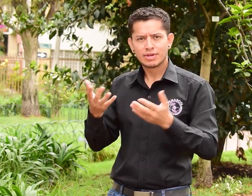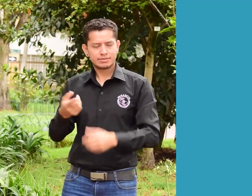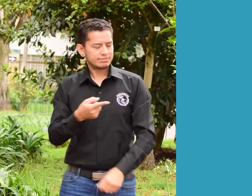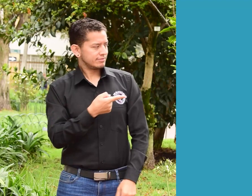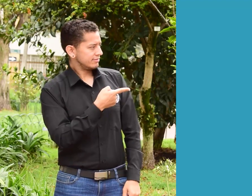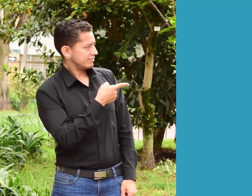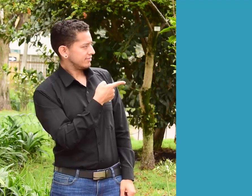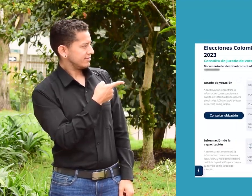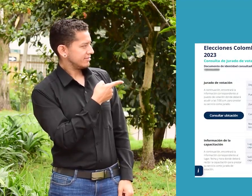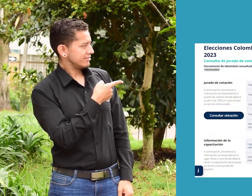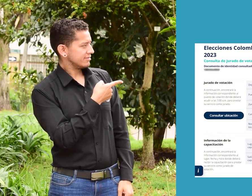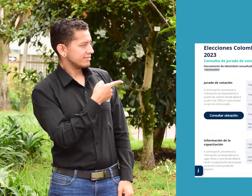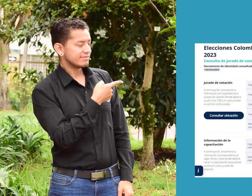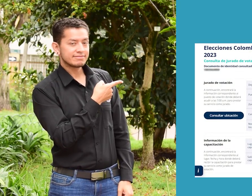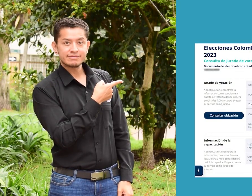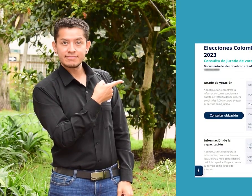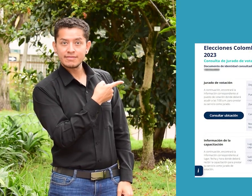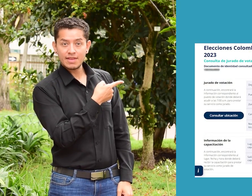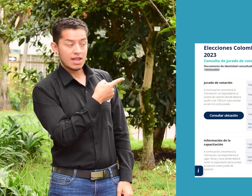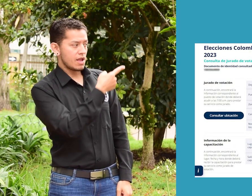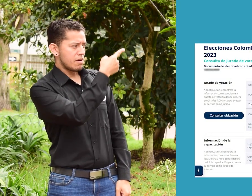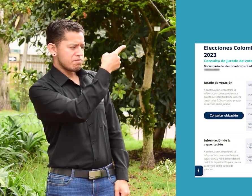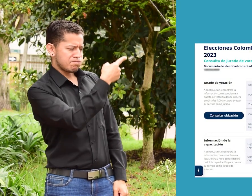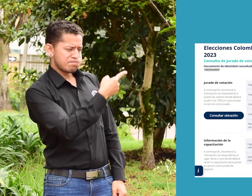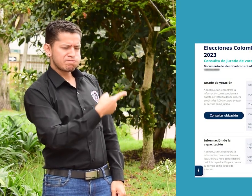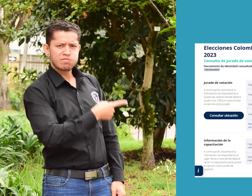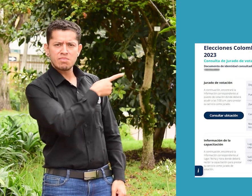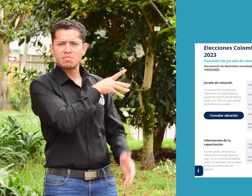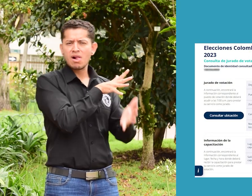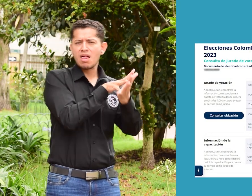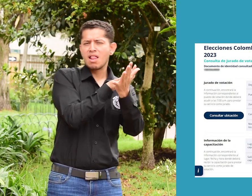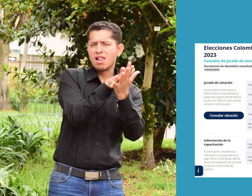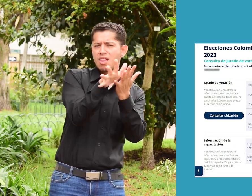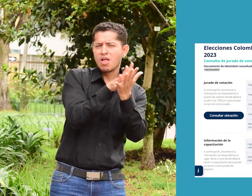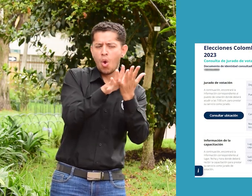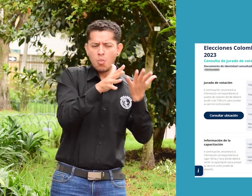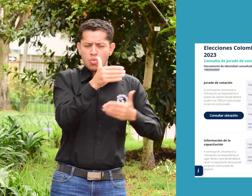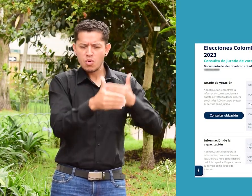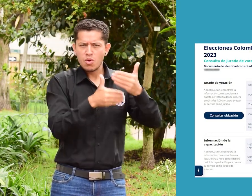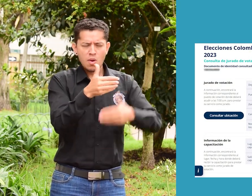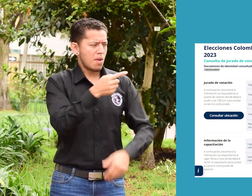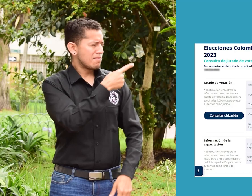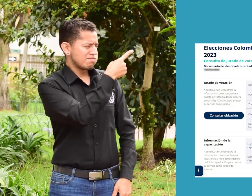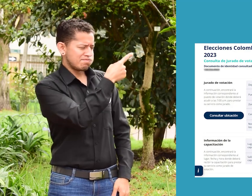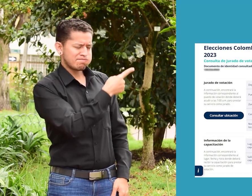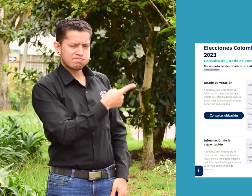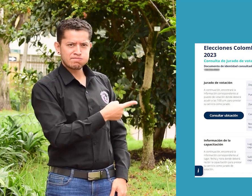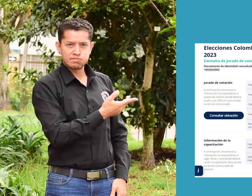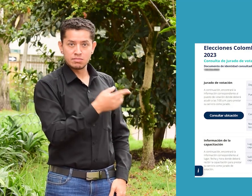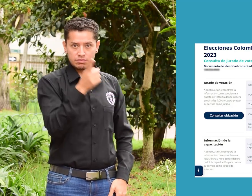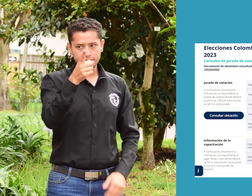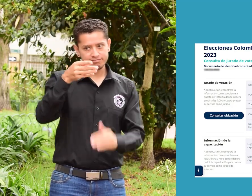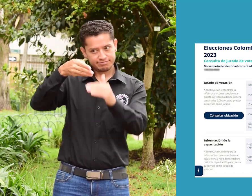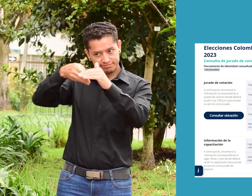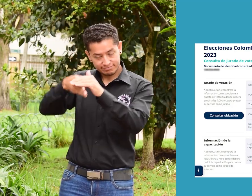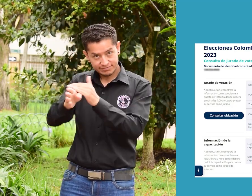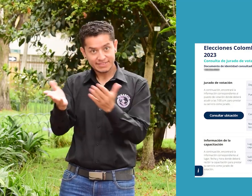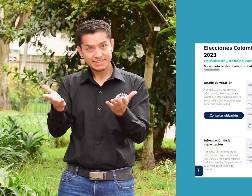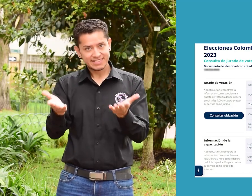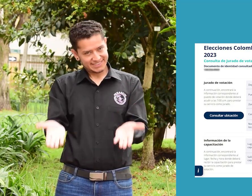esto, dándote información del proceso a seguir. Ingresa y consulta. Veamos